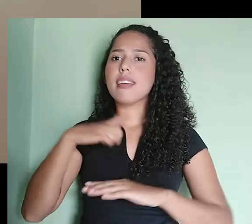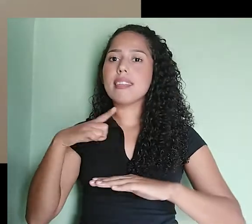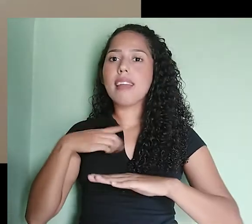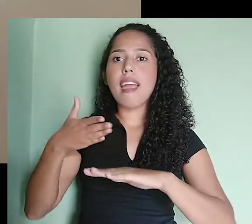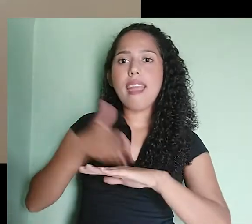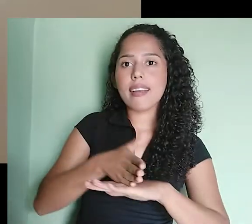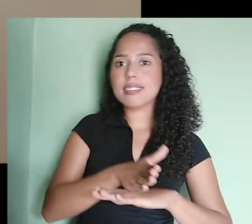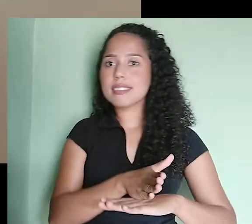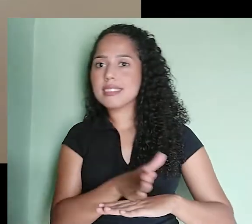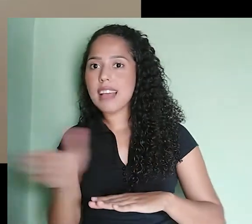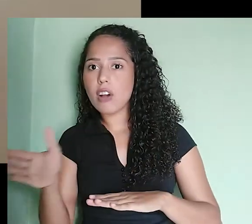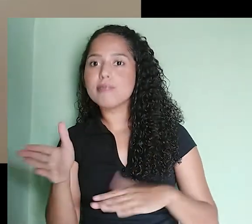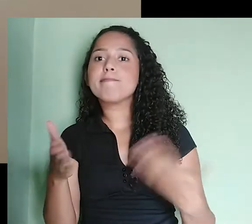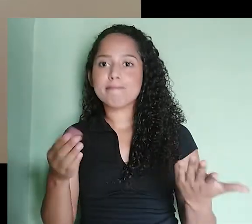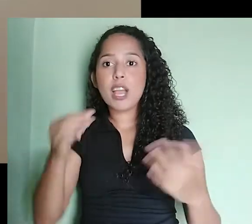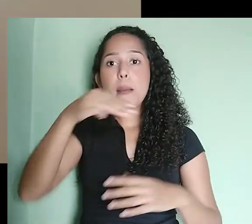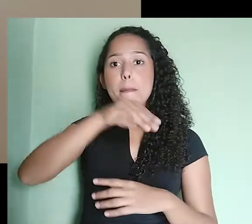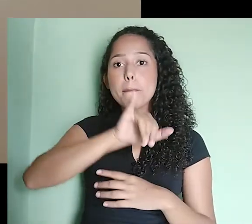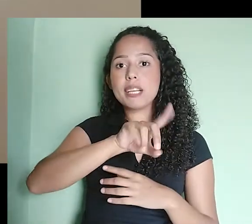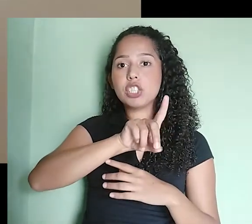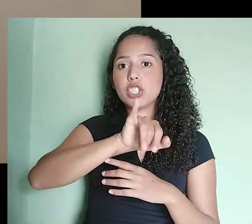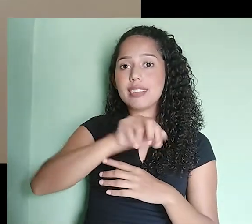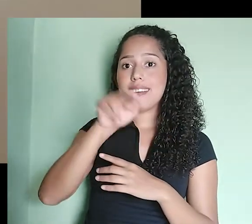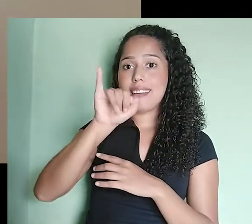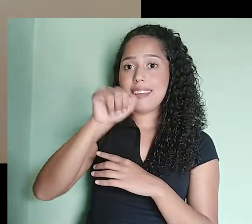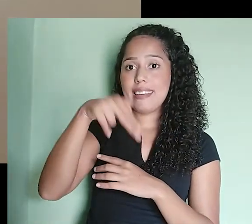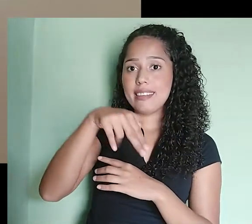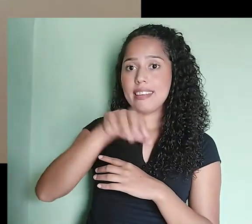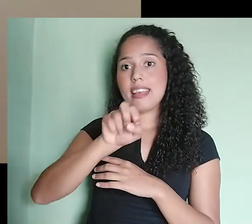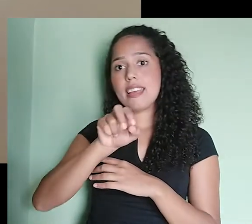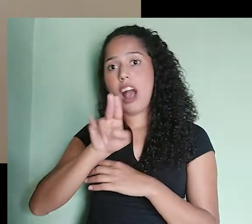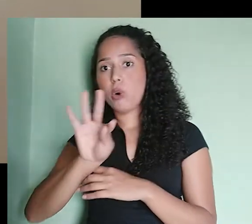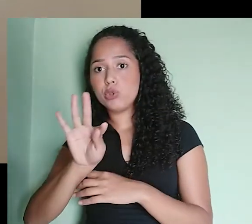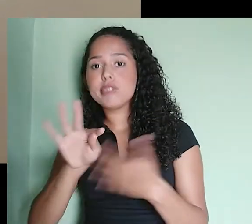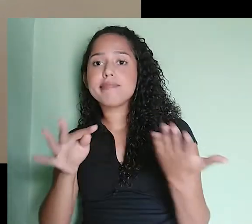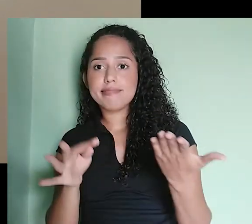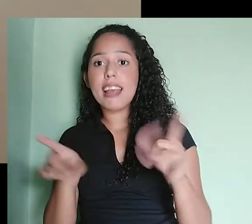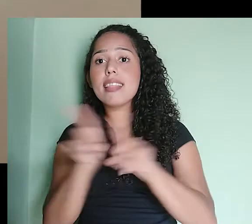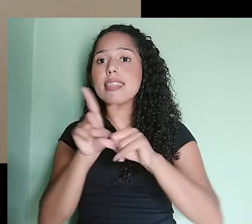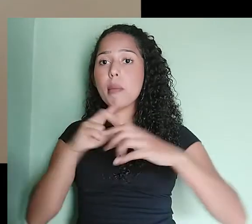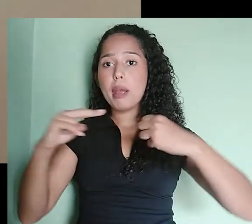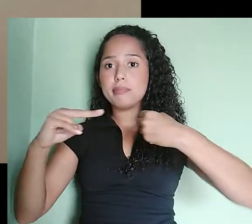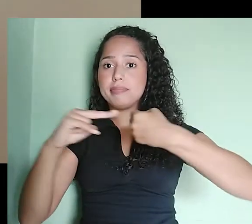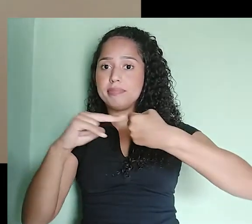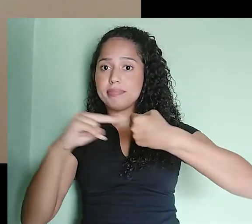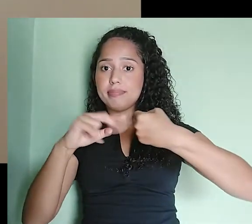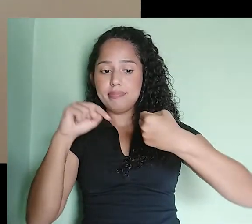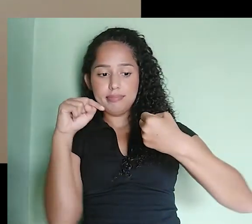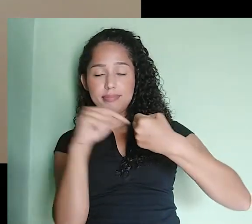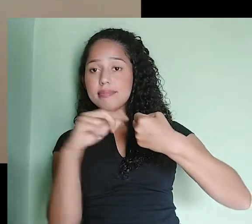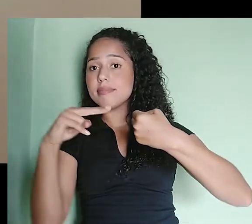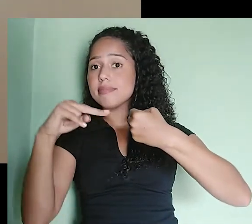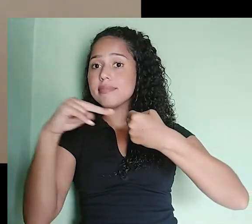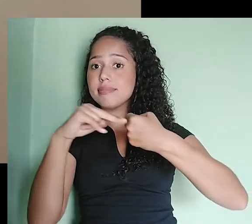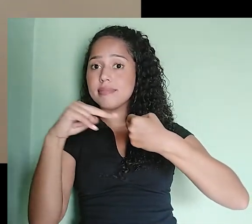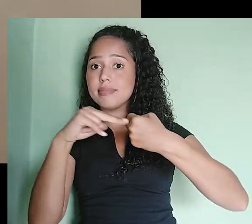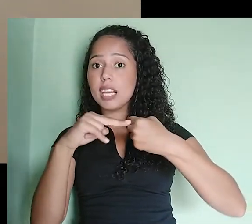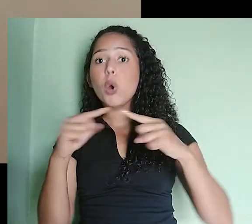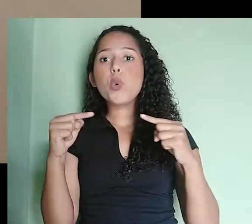o que sai, ou seja, MIDI IN e MIDI OUT. E eu tenho a conexão USB. É através dessa conexão que eu irei conectar essa